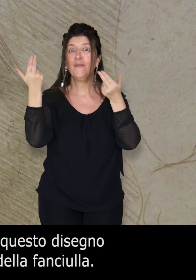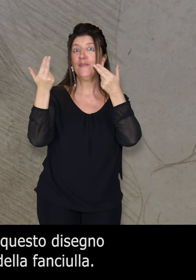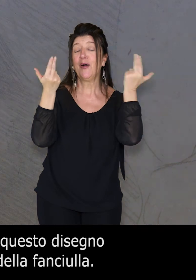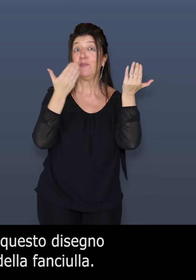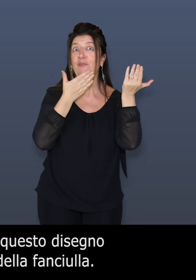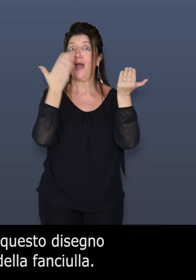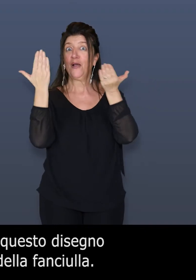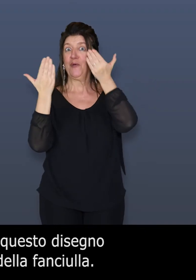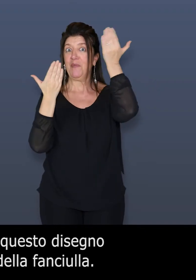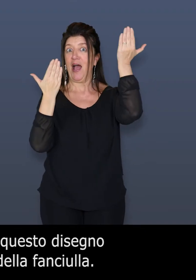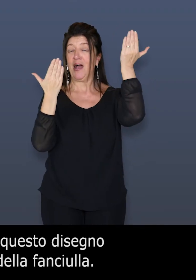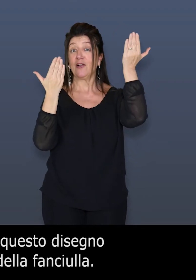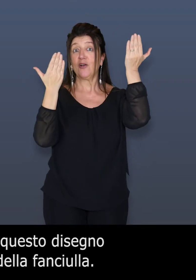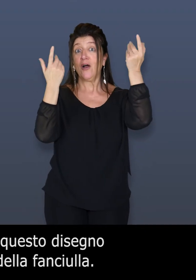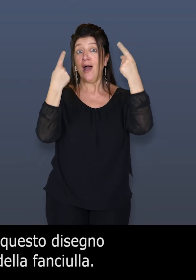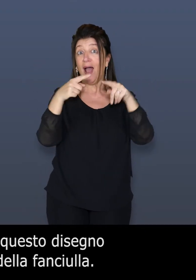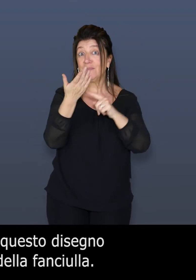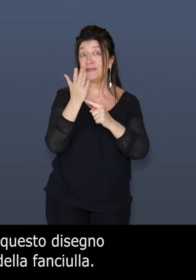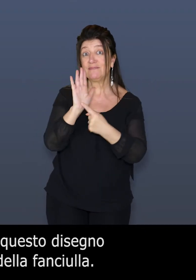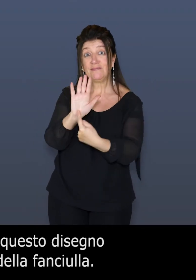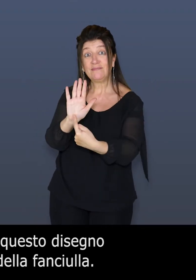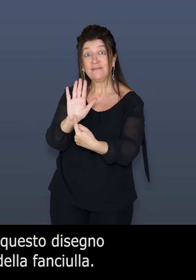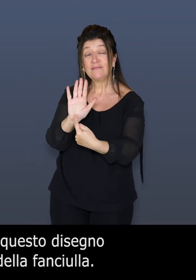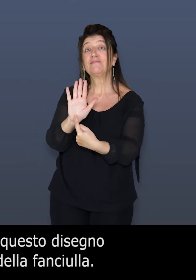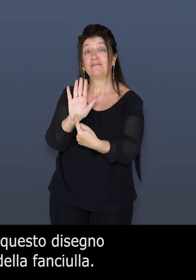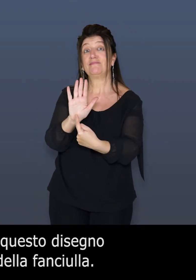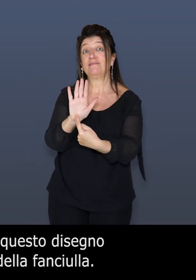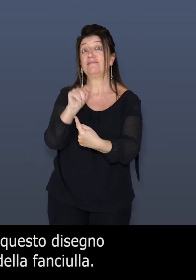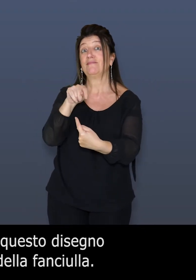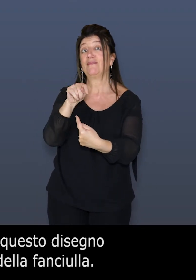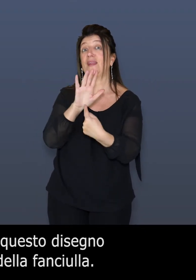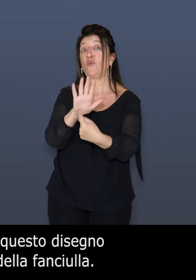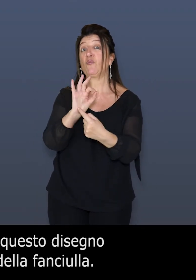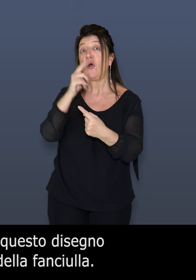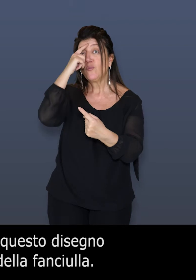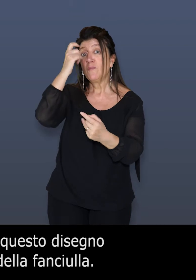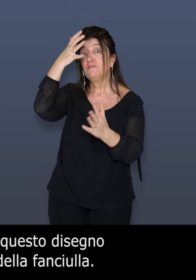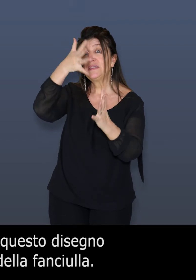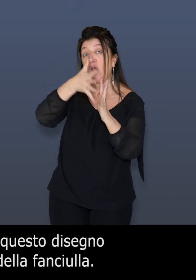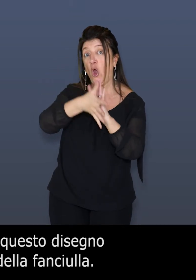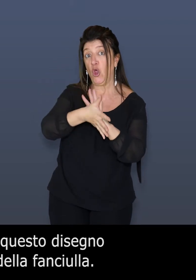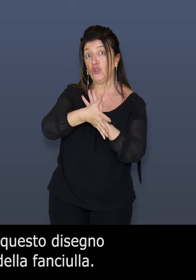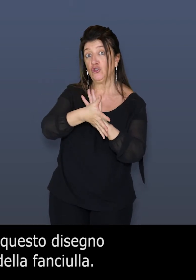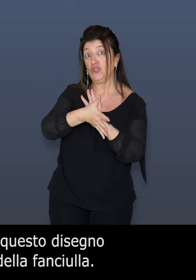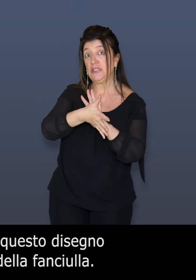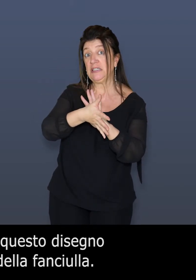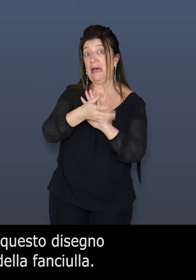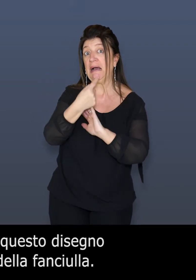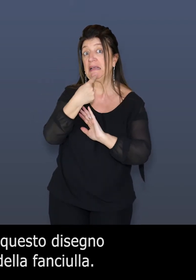Leonardo rappresenta con questo disegno la psicologia e la vitalità della fanciulla.